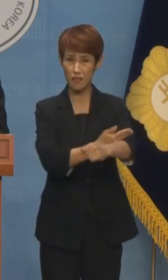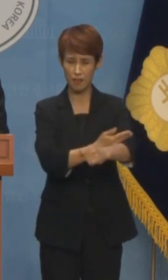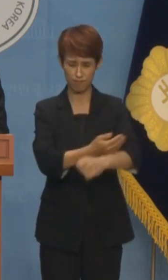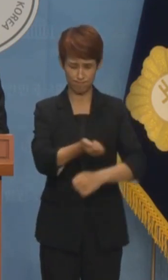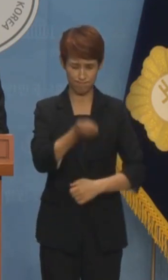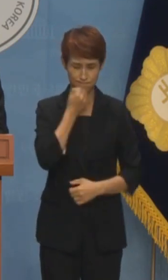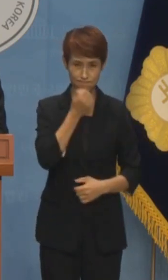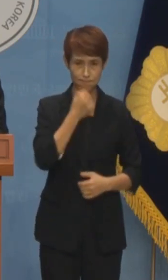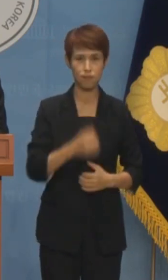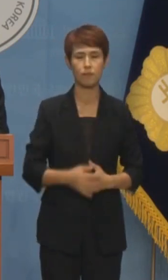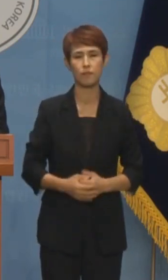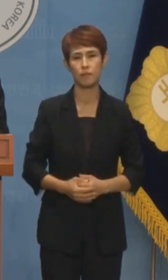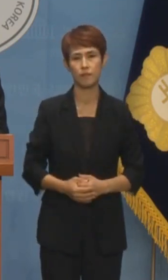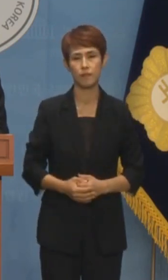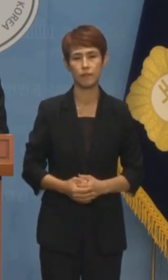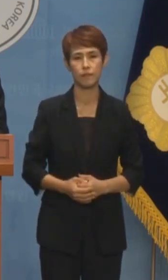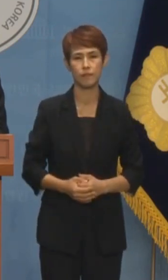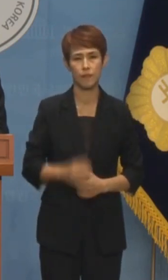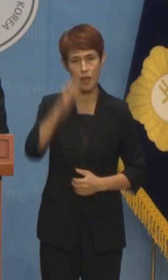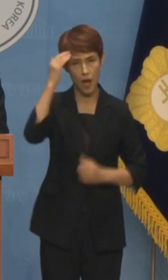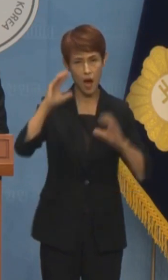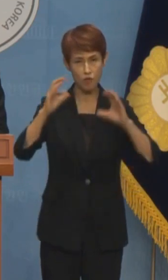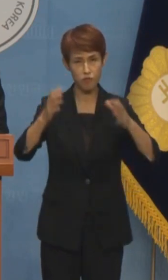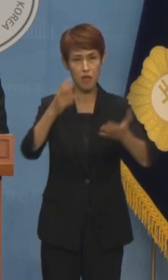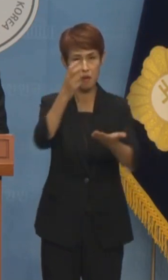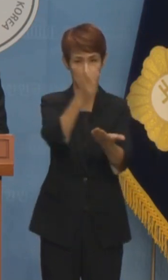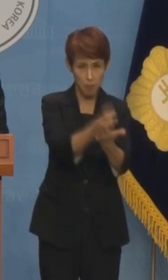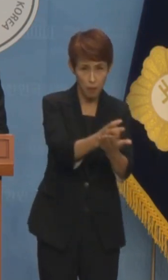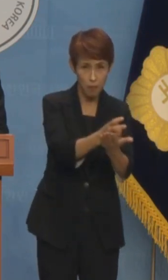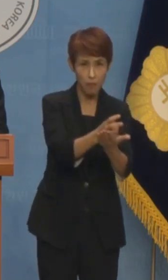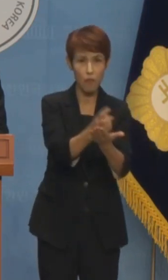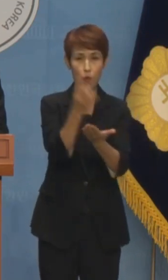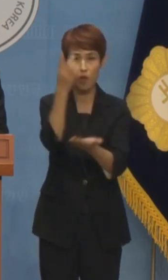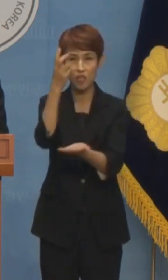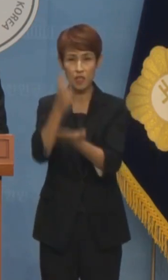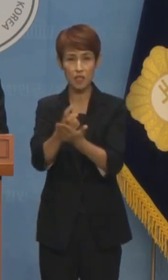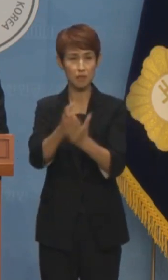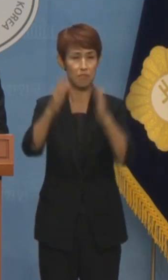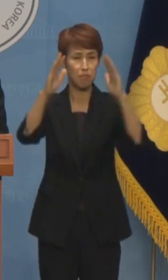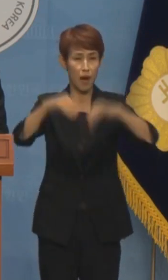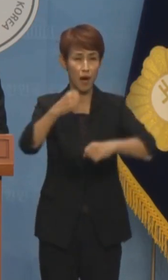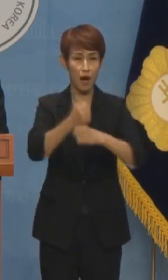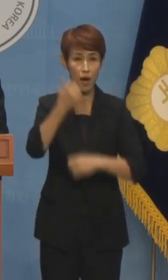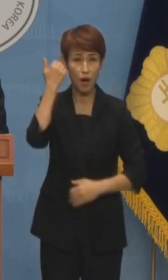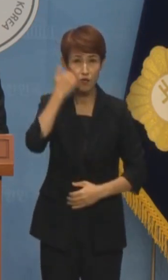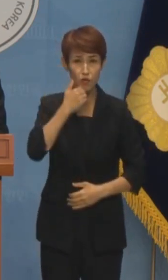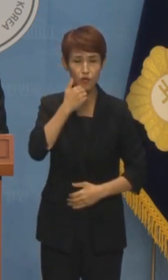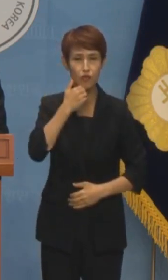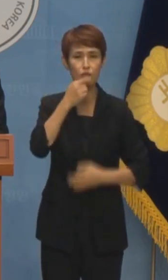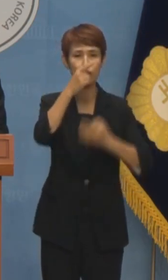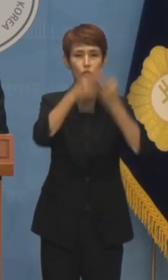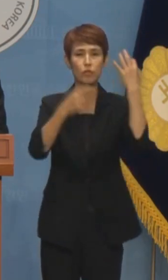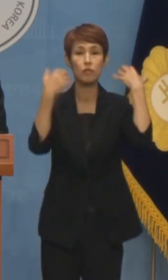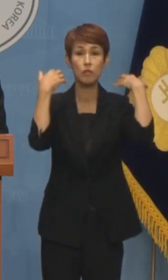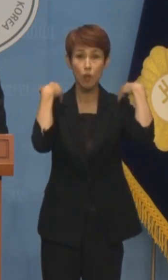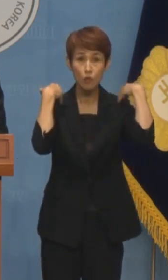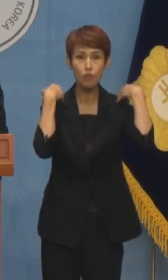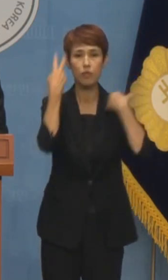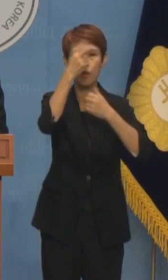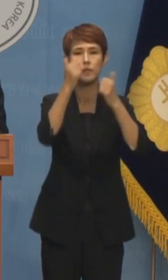것입니까? 지금 대한민국의 법과 원칙을 무너뜨리고 있는 것은 바로 윤석열 정부와